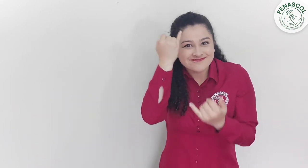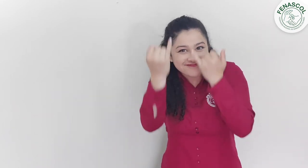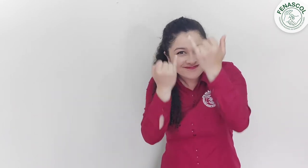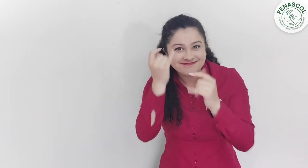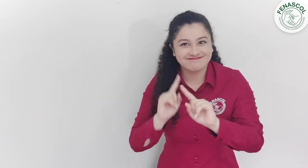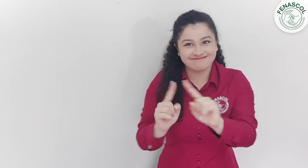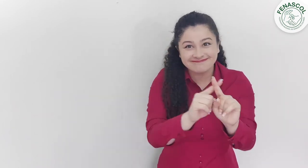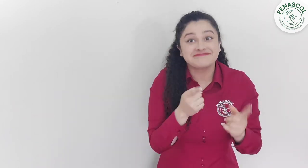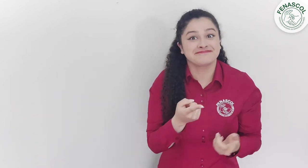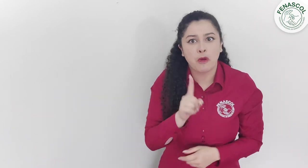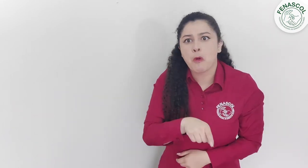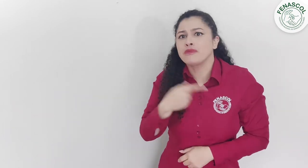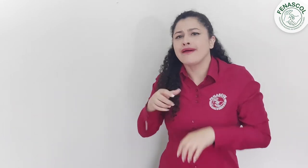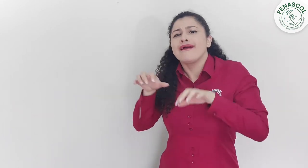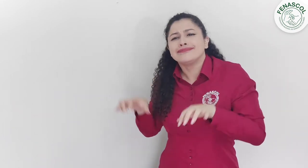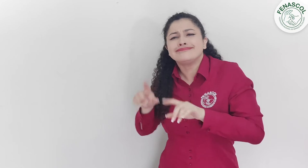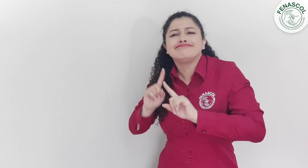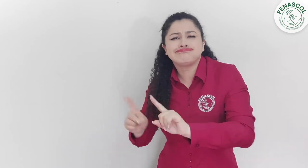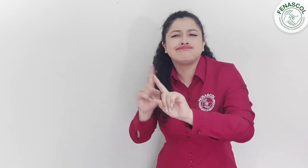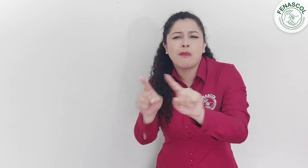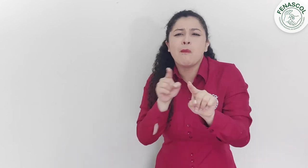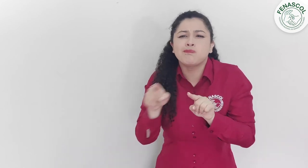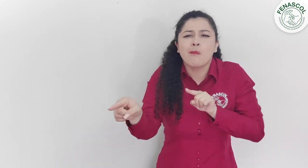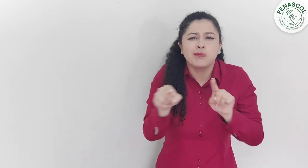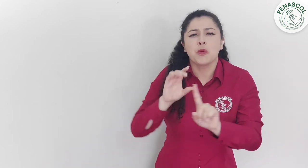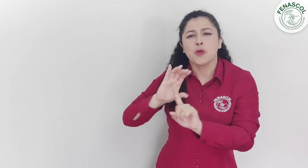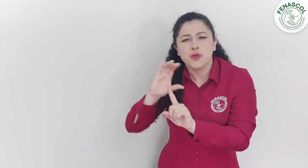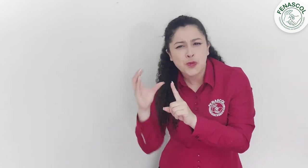emprendimiento, en cultura y demás.